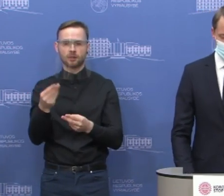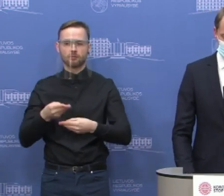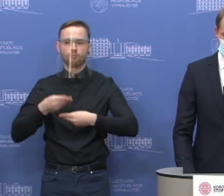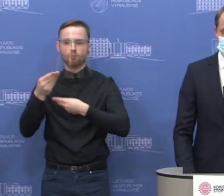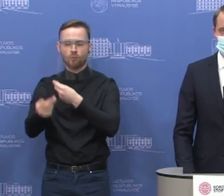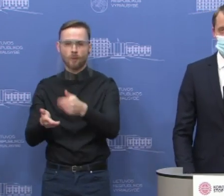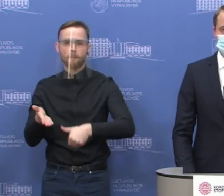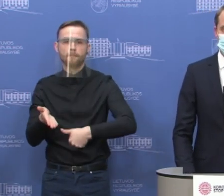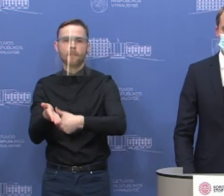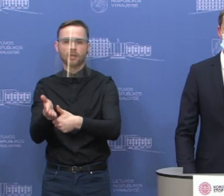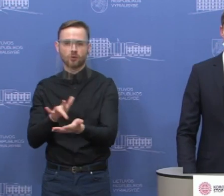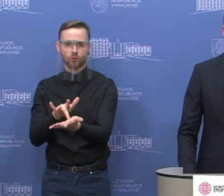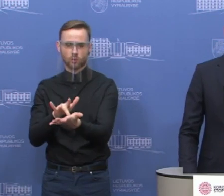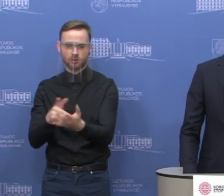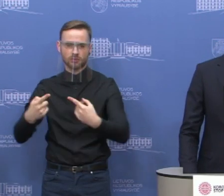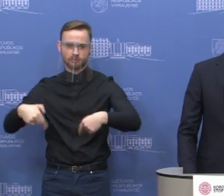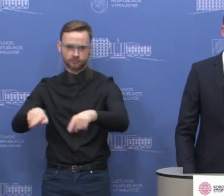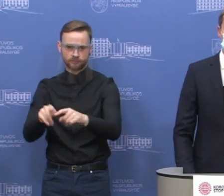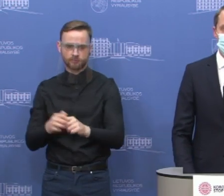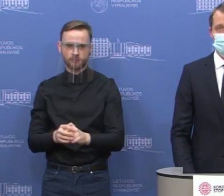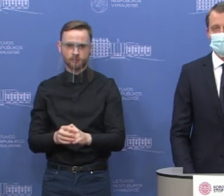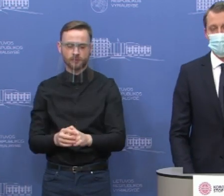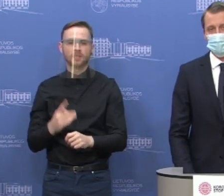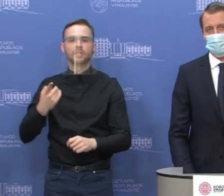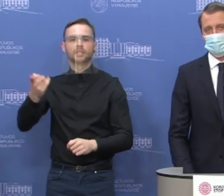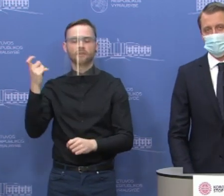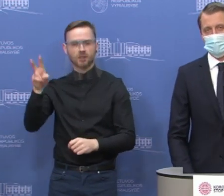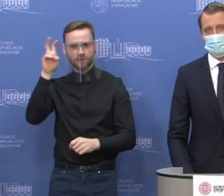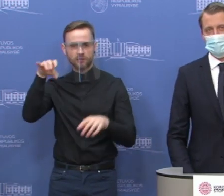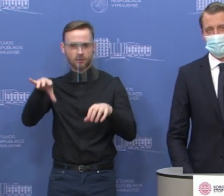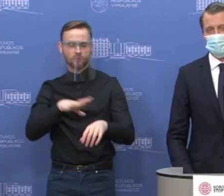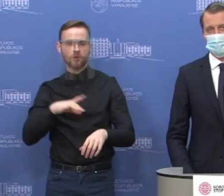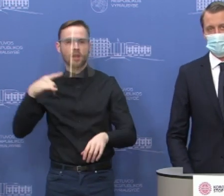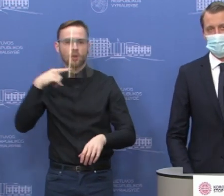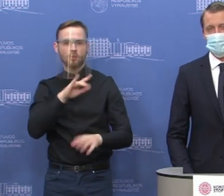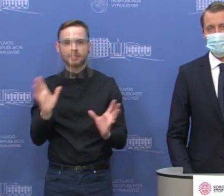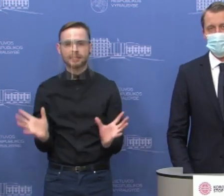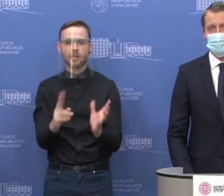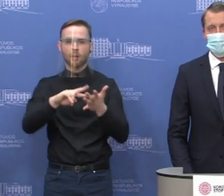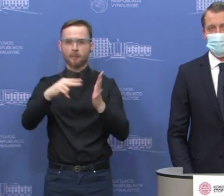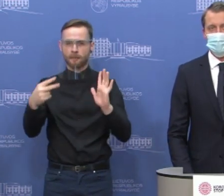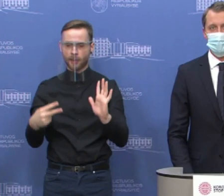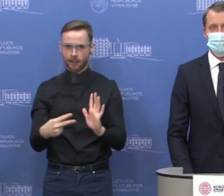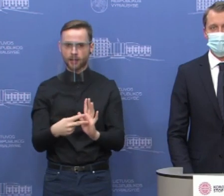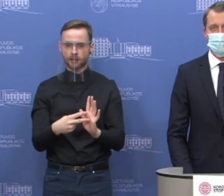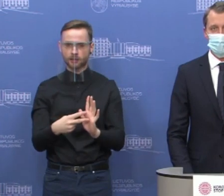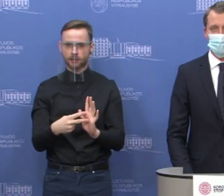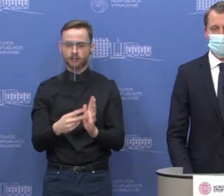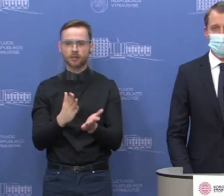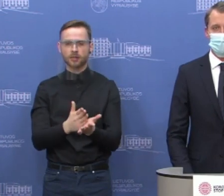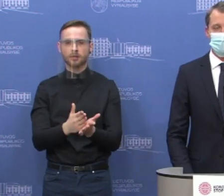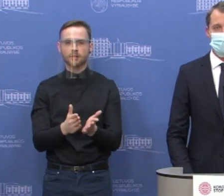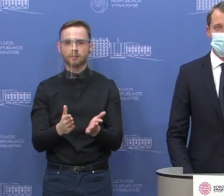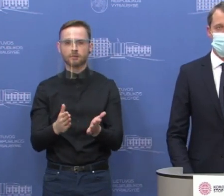kaip žinia, prieš savaitę buvo Vyriausybė ekonomikos skatinimo plane. Patvirtintas